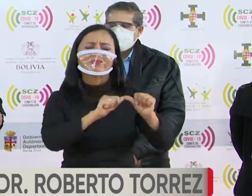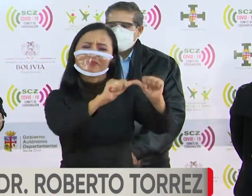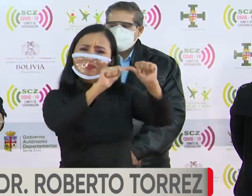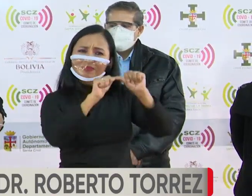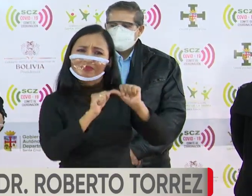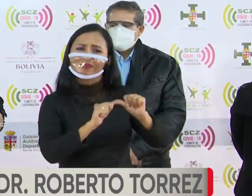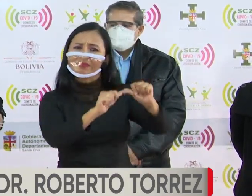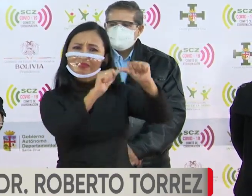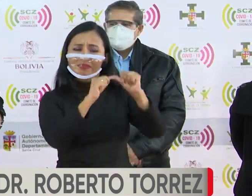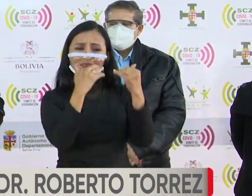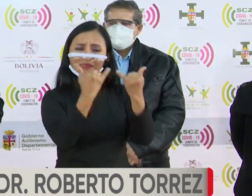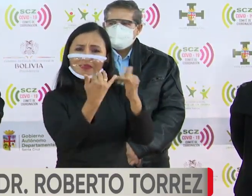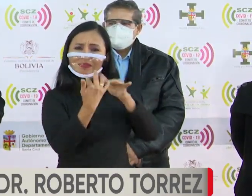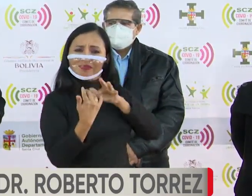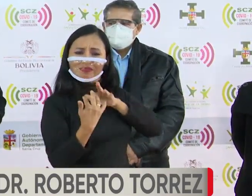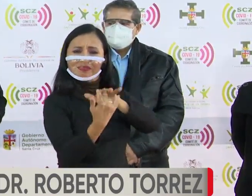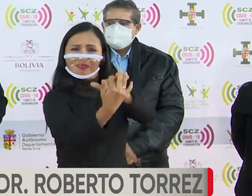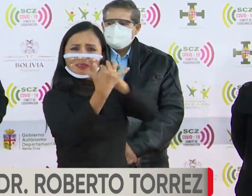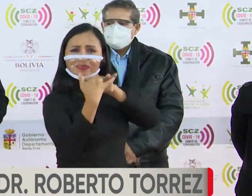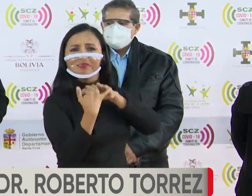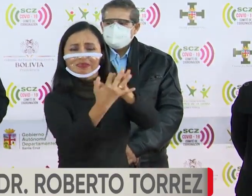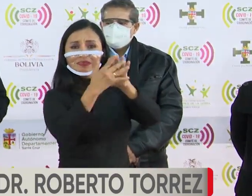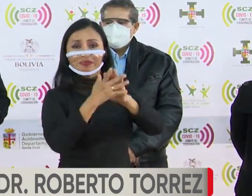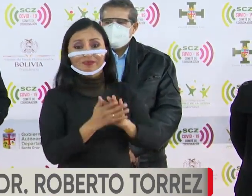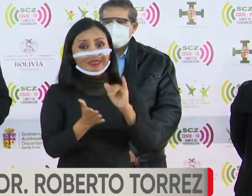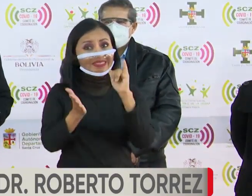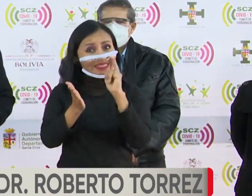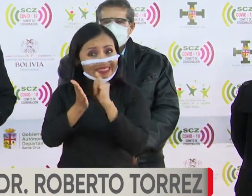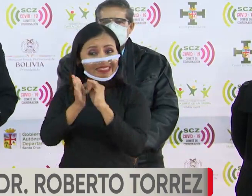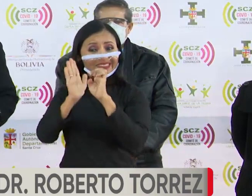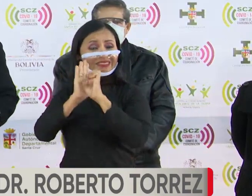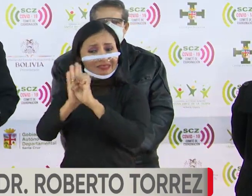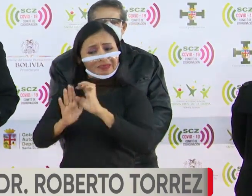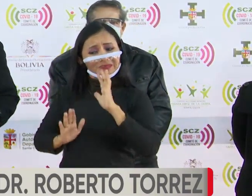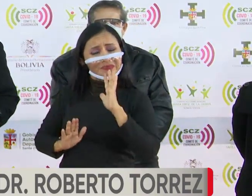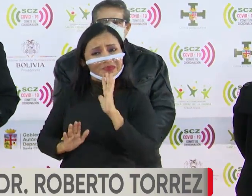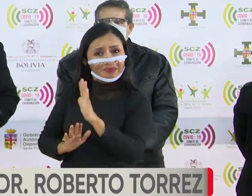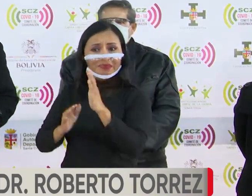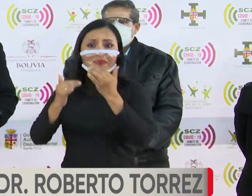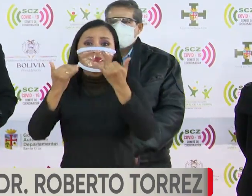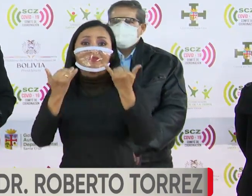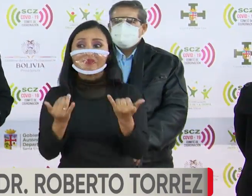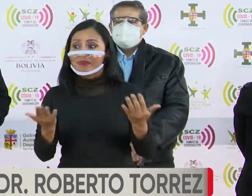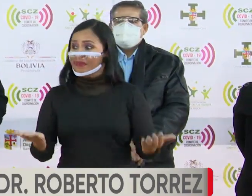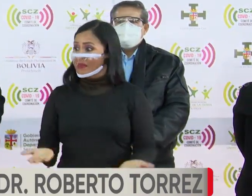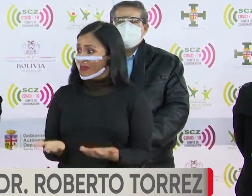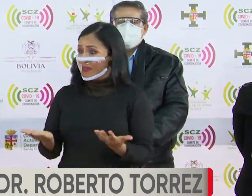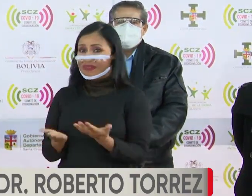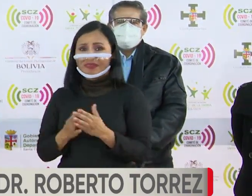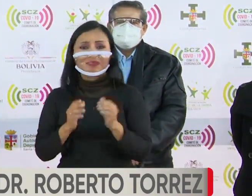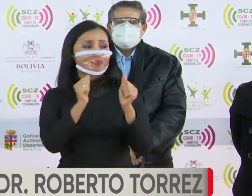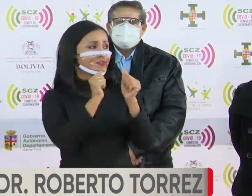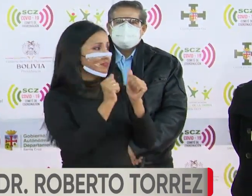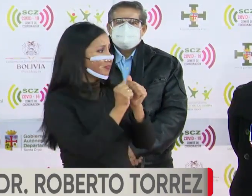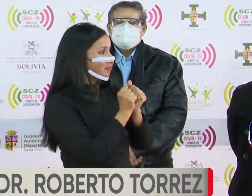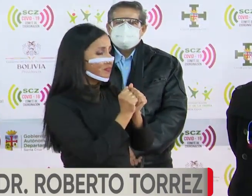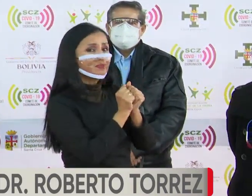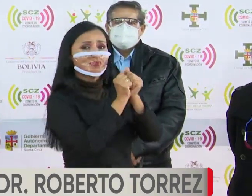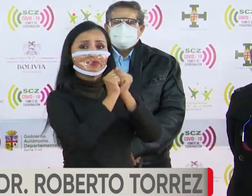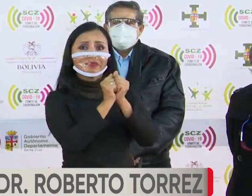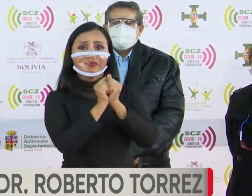en esta lucha. Y ese ejemplo suyo, hoy aquí, me acompaña